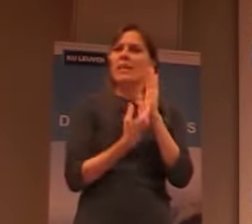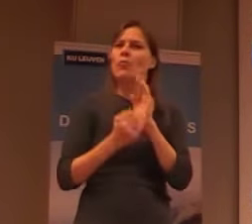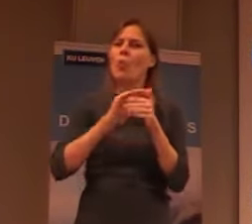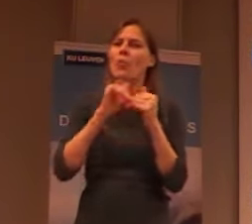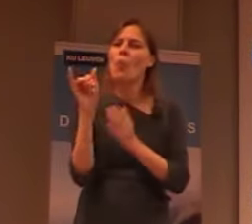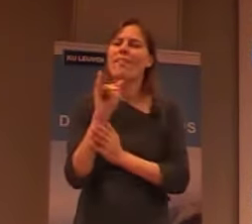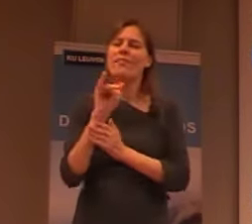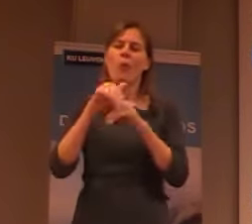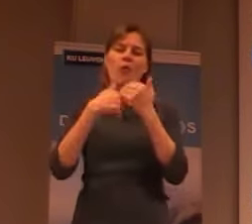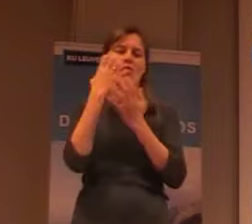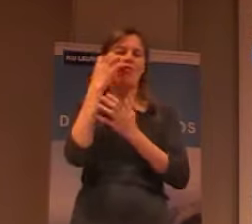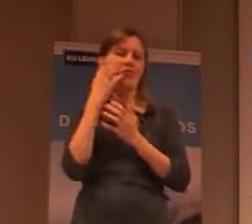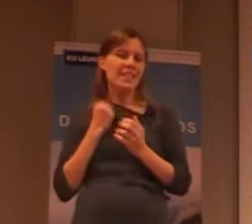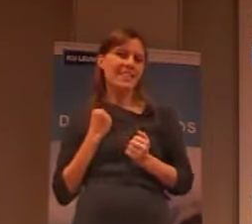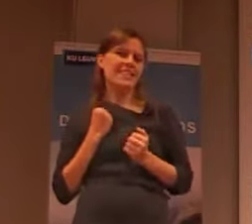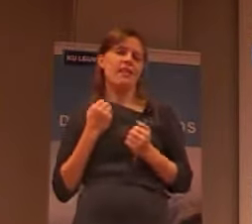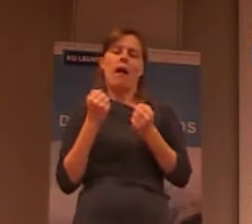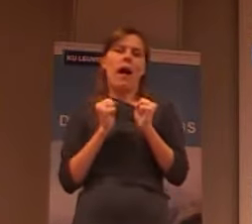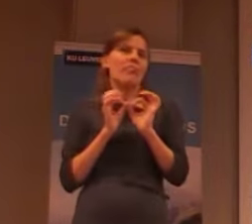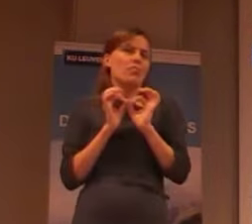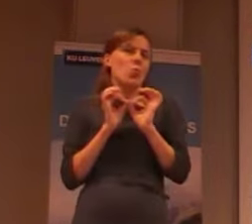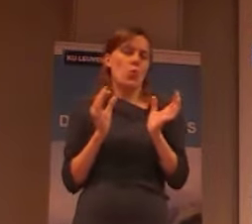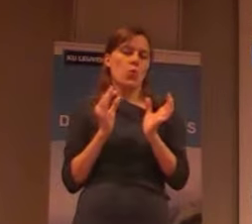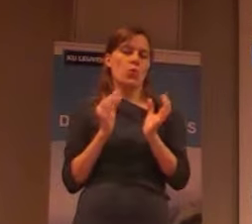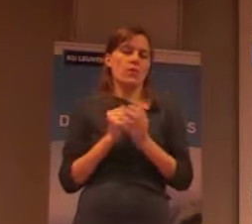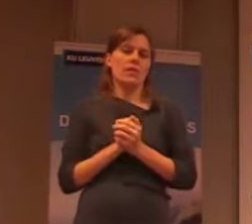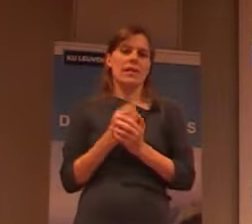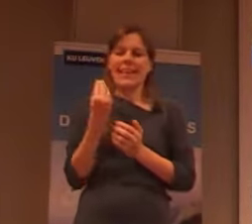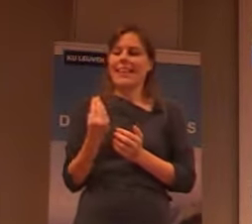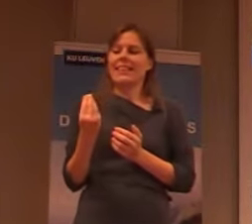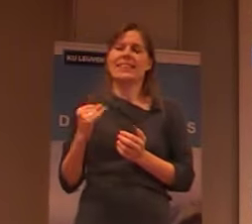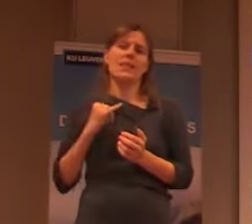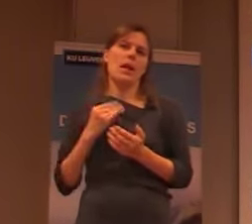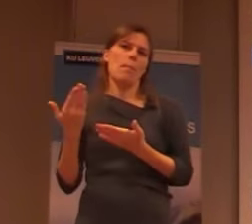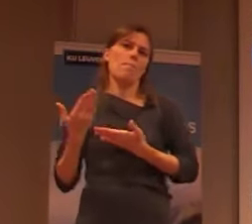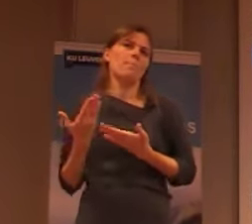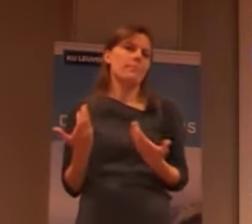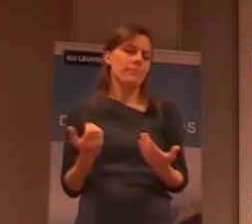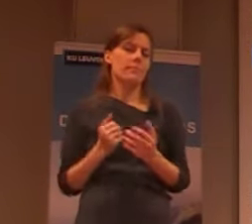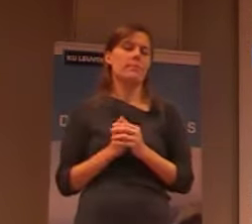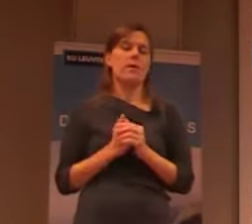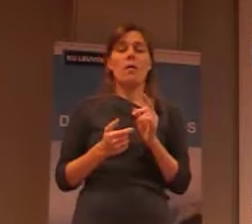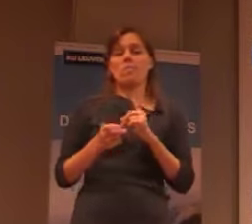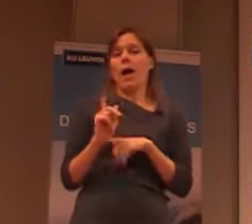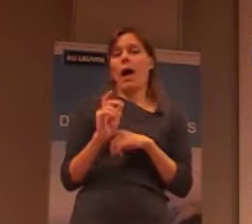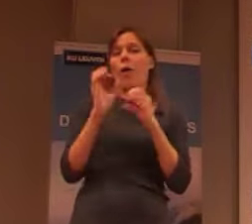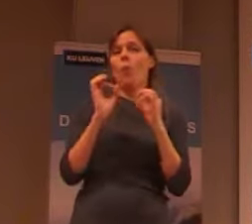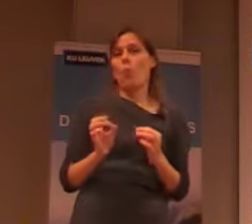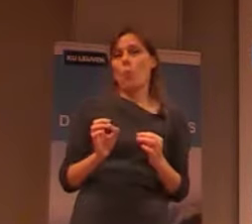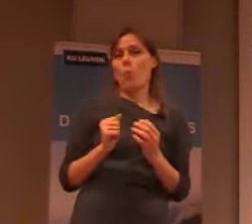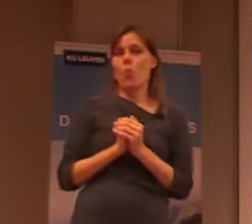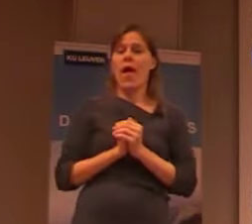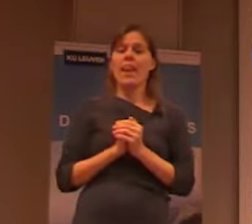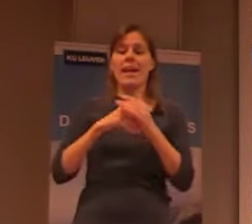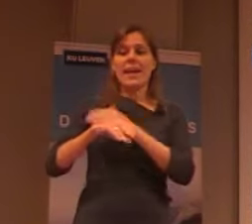dat hij nooit geen kinderen zal hebben. Terwijl dat eigenlijk de verwachting is van een man in de Aziatische